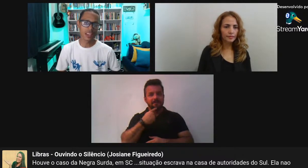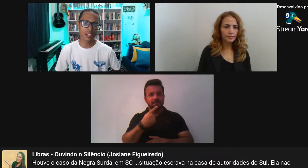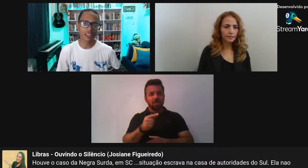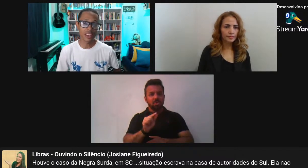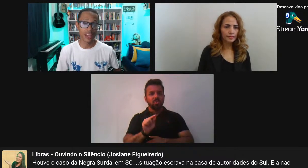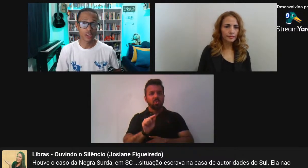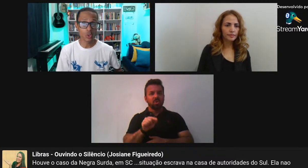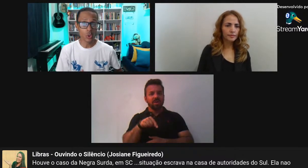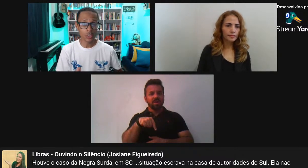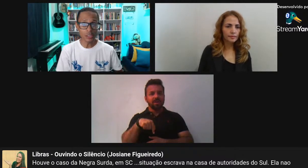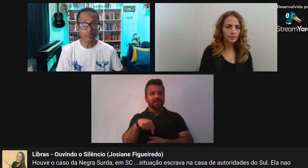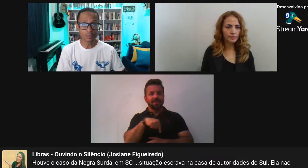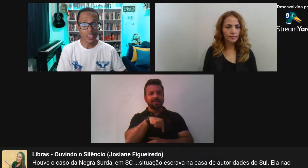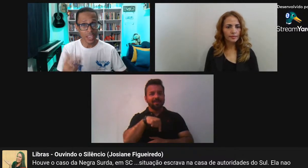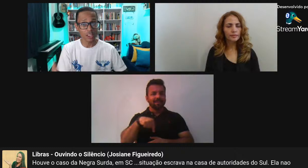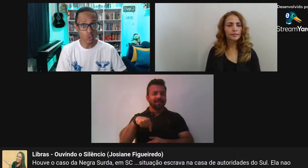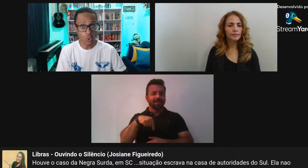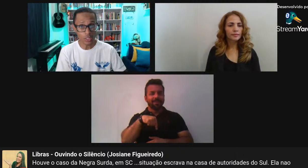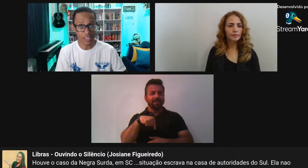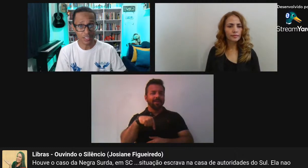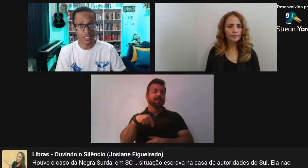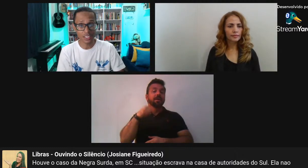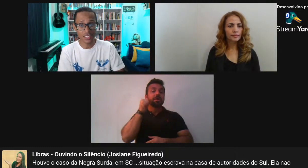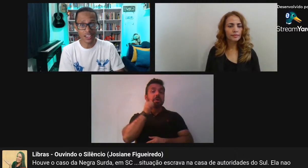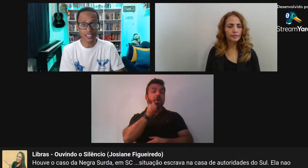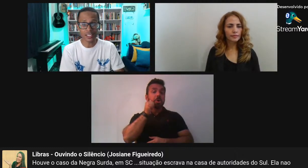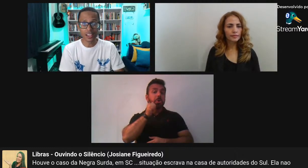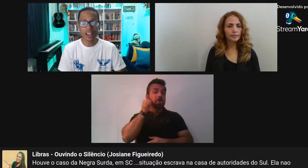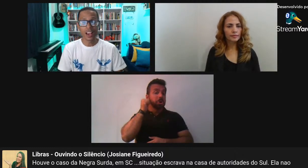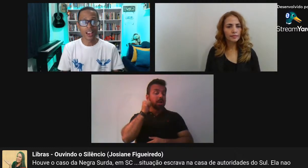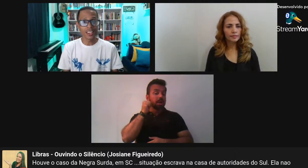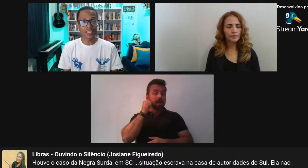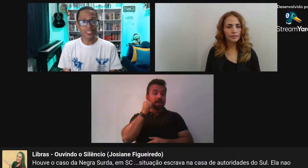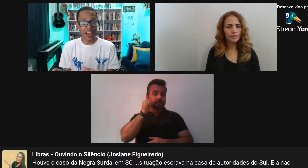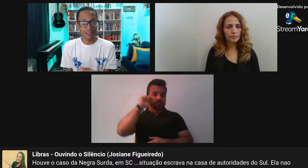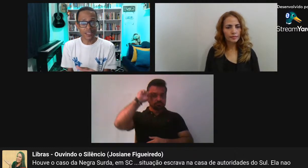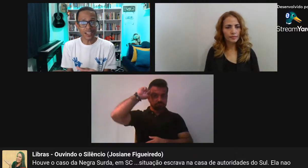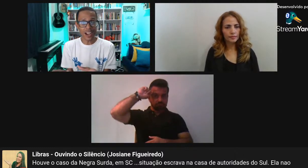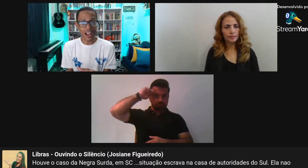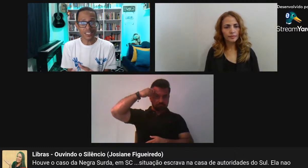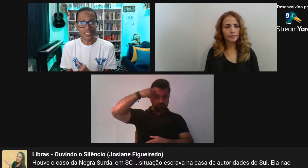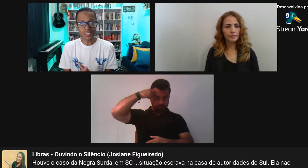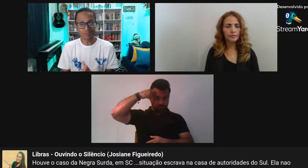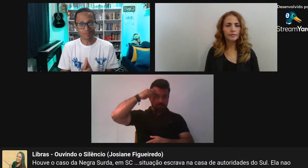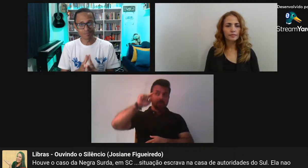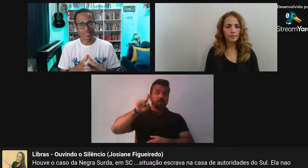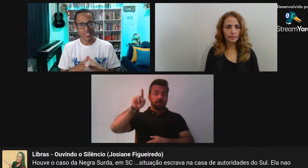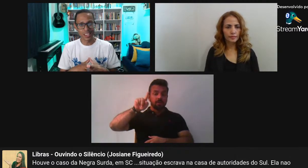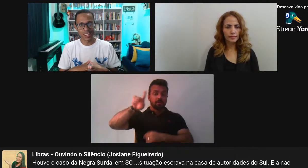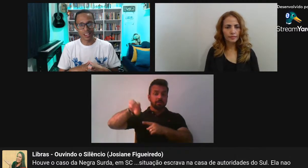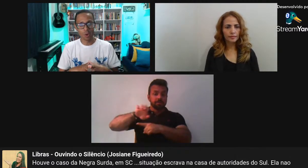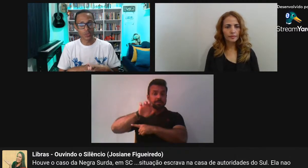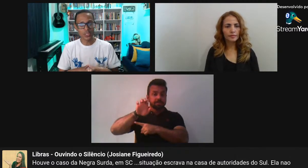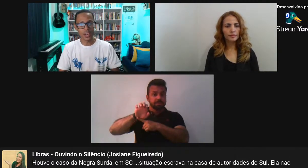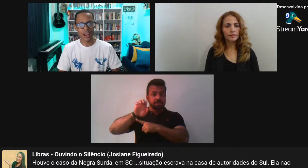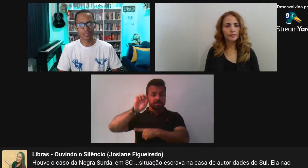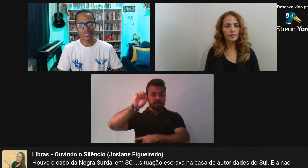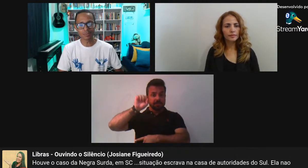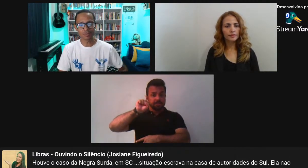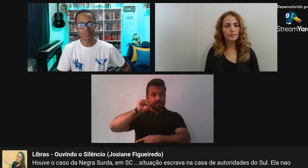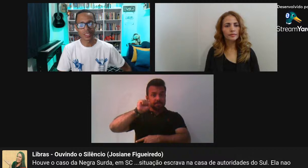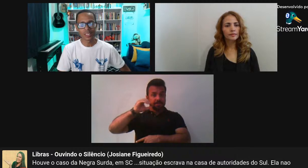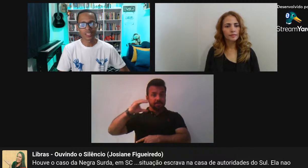da mulher negra Que era surda Que é surda Lá em Santa Catarina E estava na casa Como